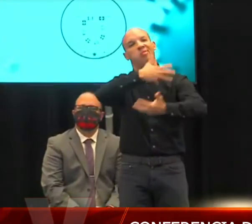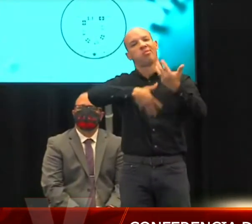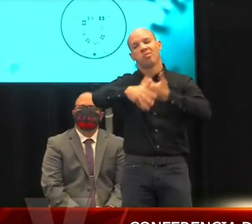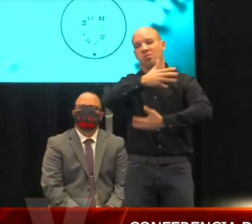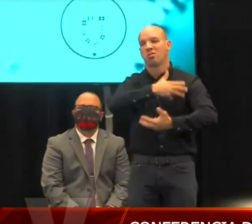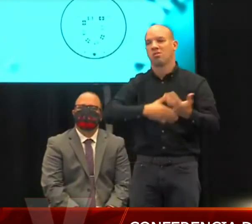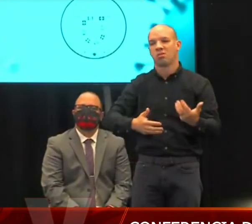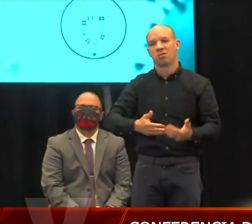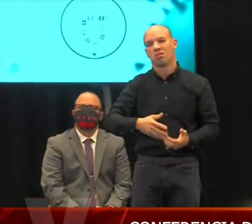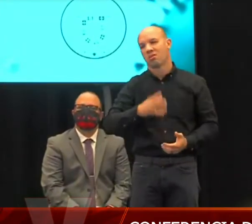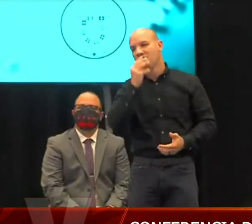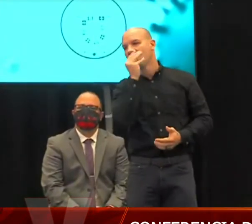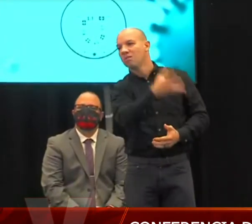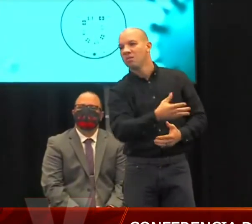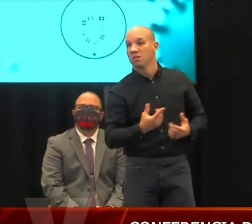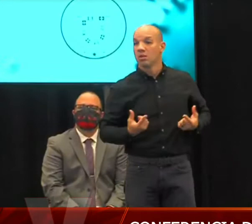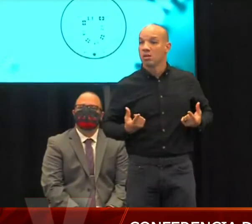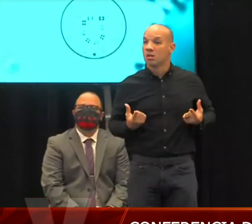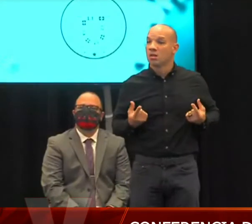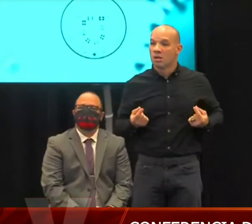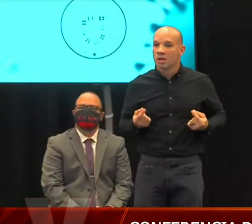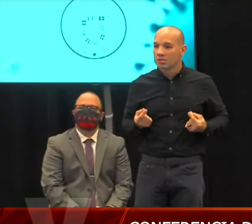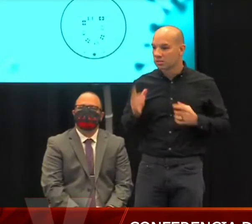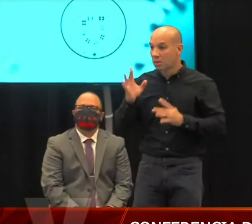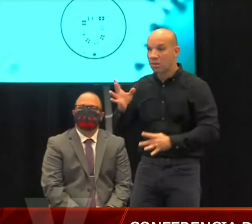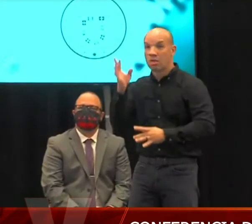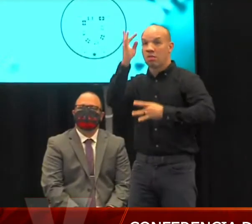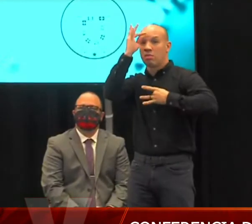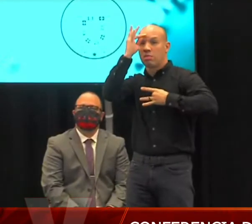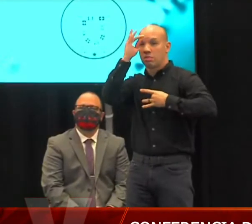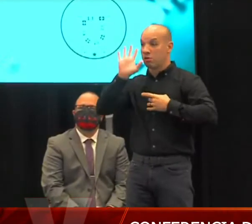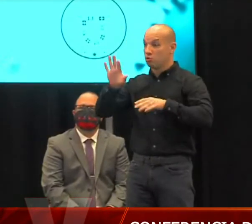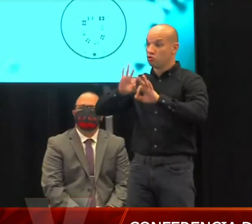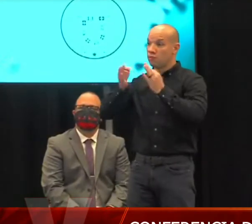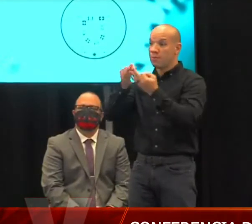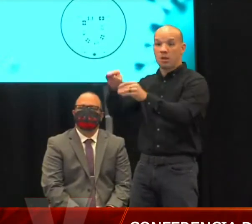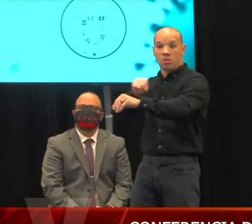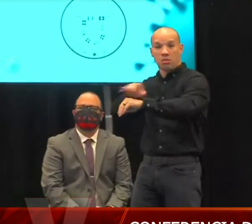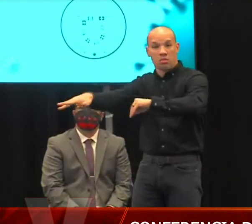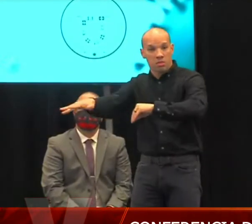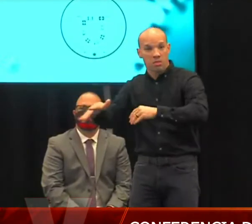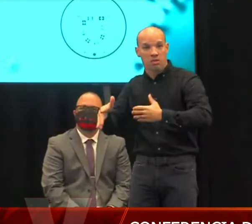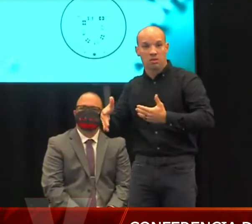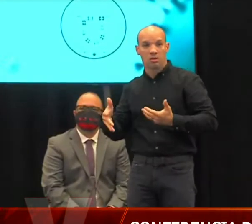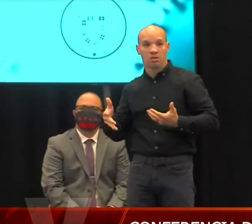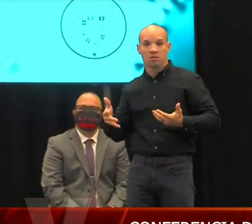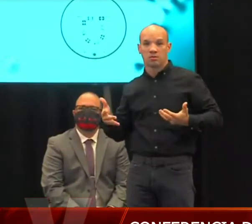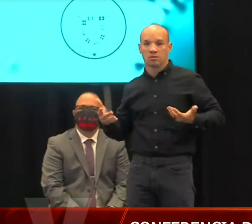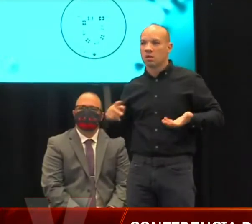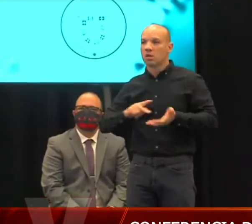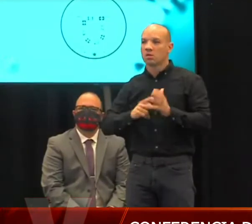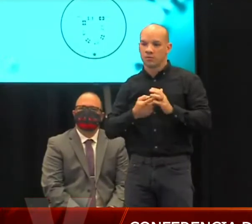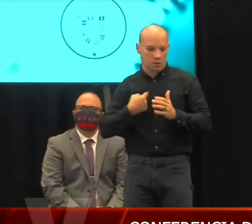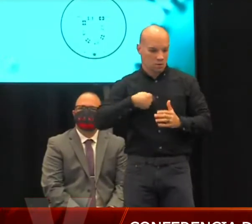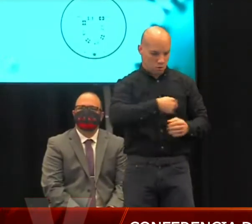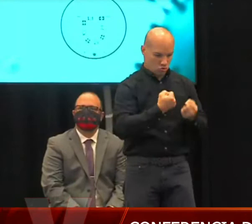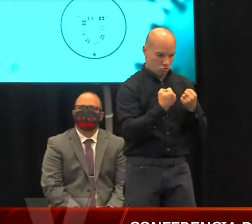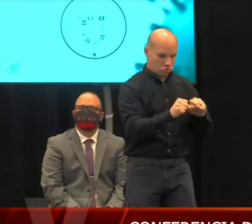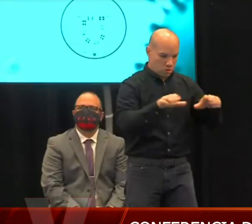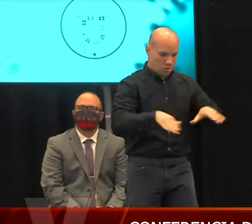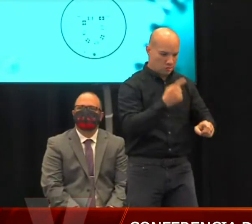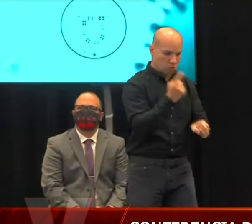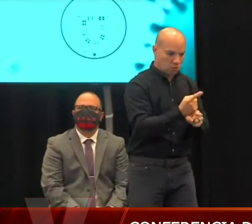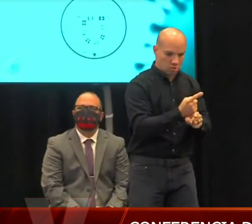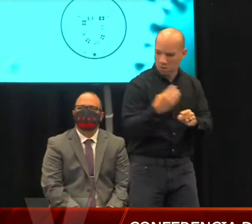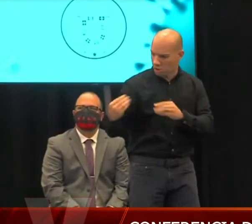misma, que expongan a ellos, que expongan a sus familiares, entonces respondan unas personas que están cumpliendo y que